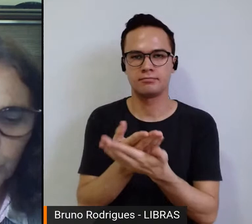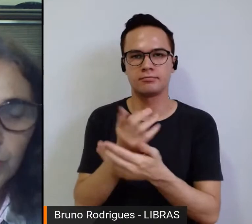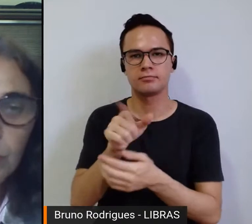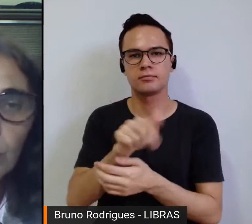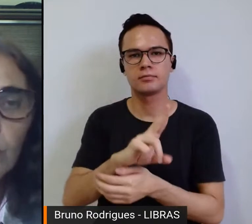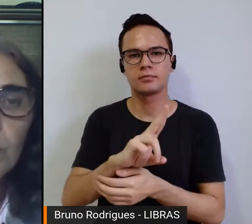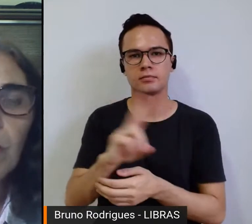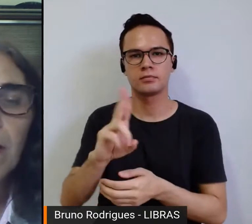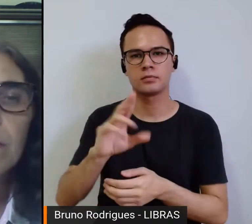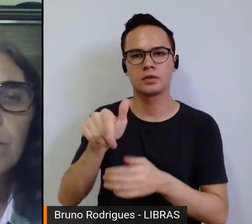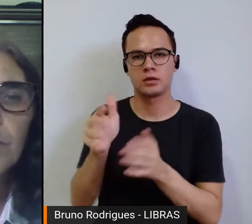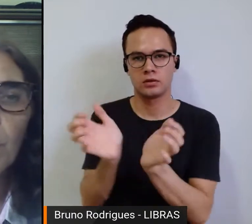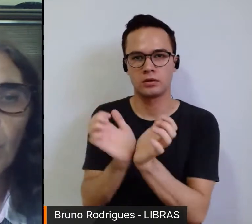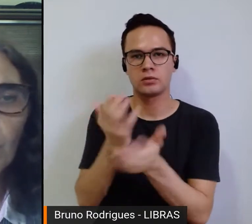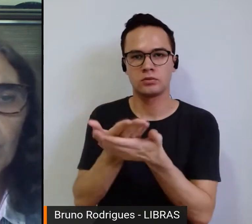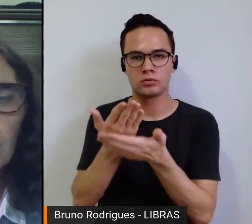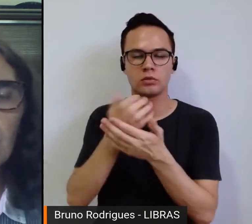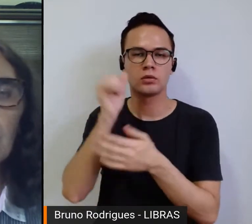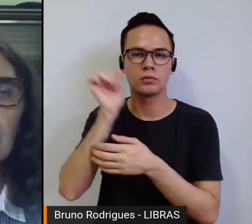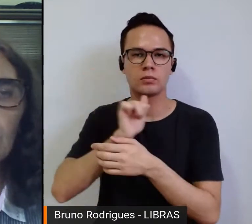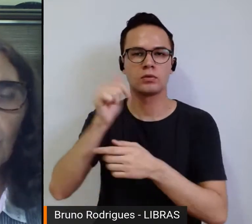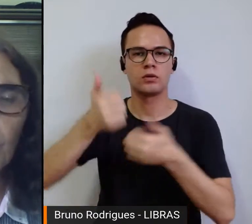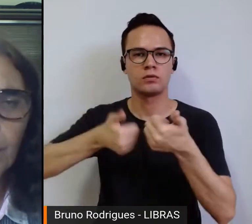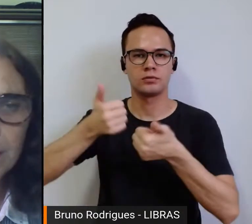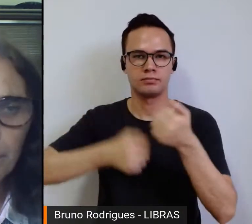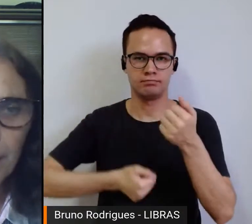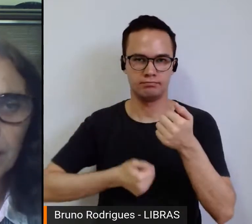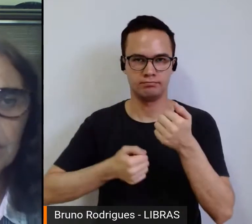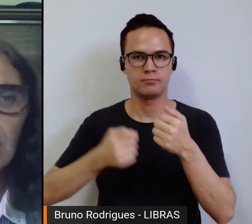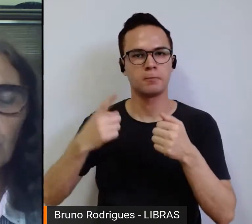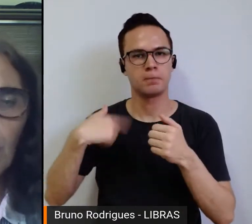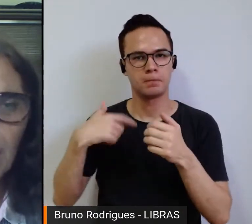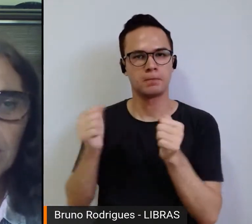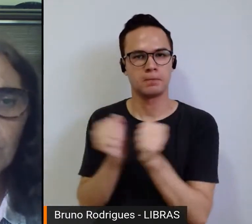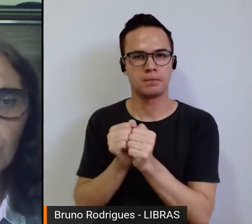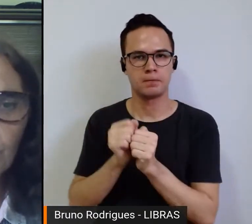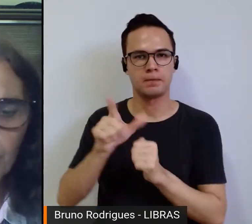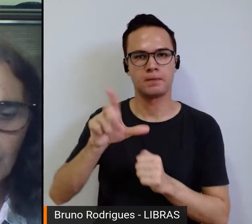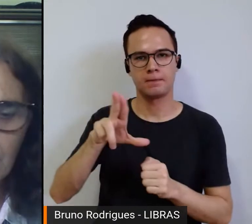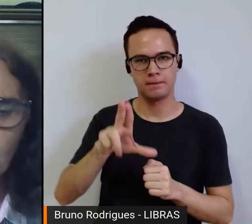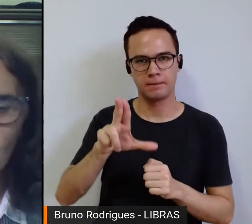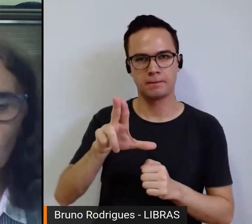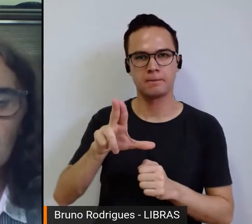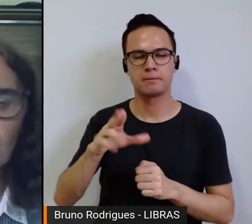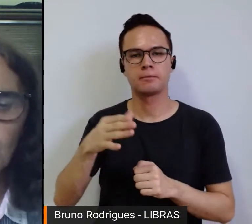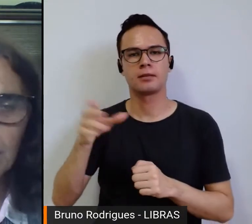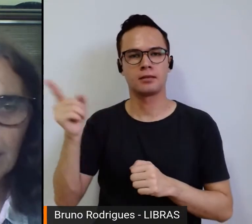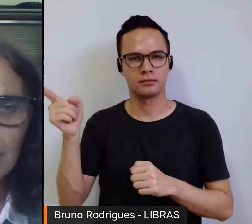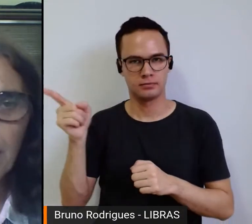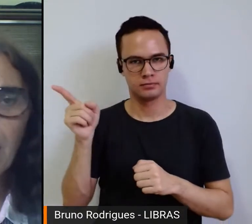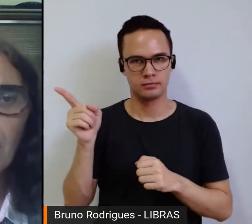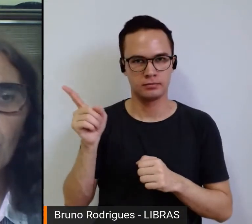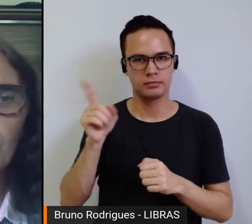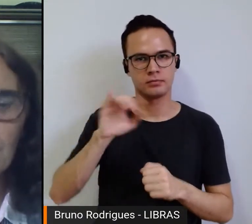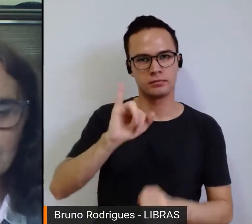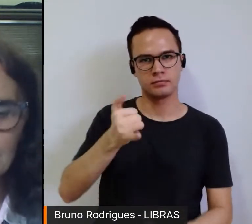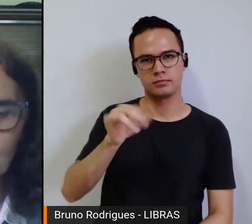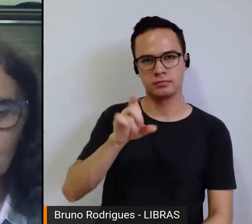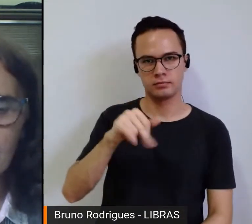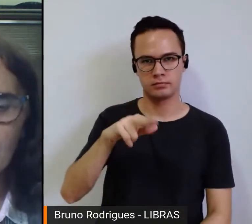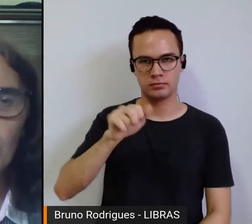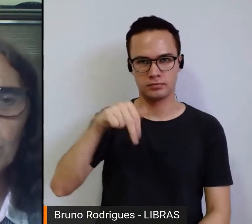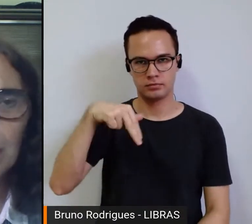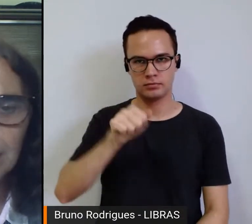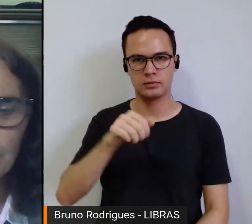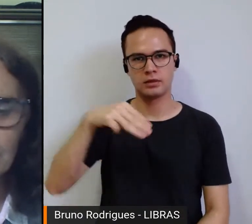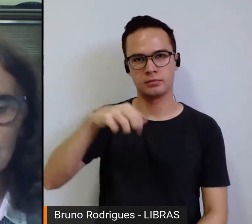Grupo de Estudos Mulheres do Futebol, do qual fazem parte Helo Castro, eu, Juliana Cabral, Marcia